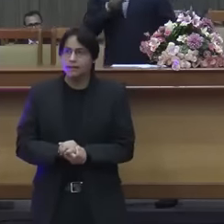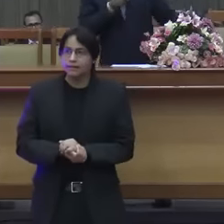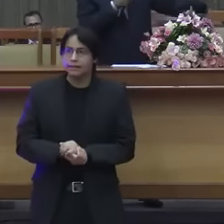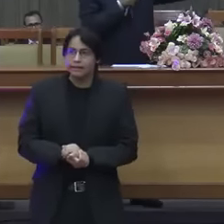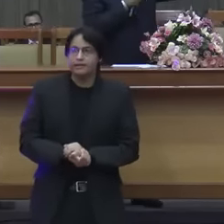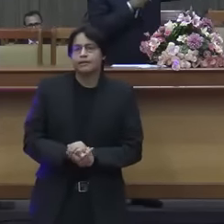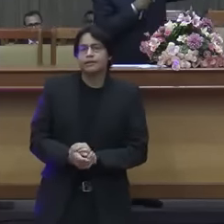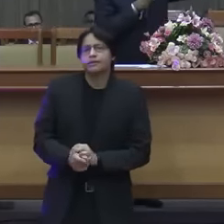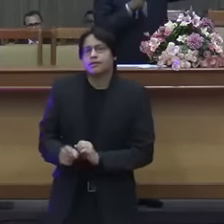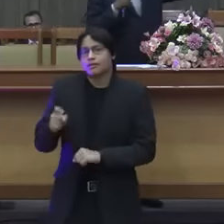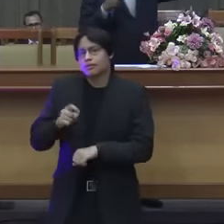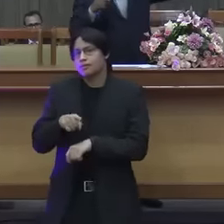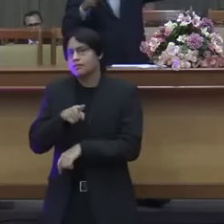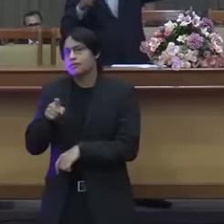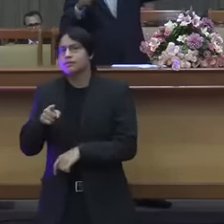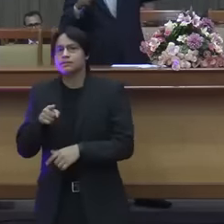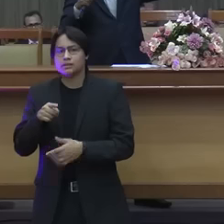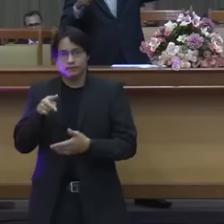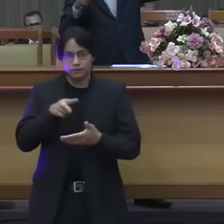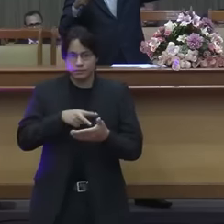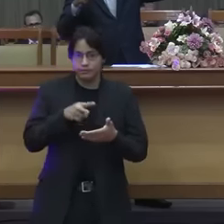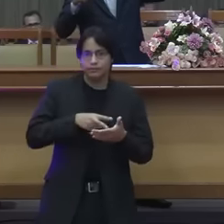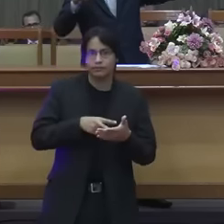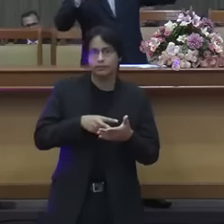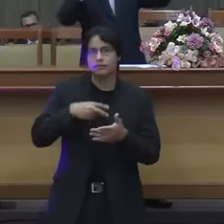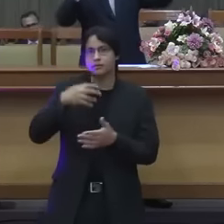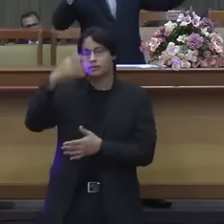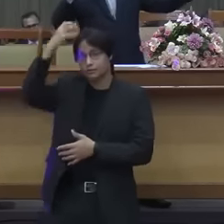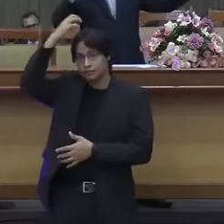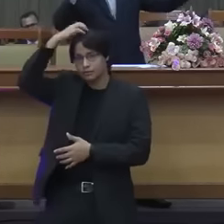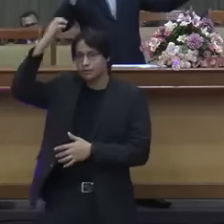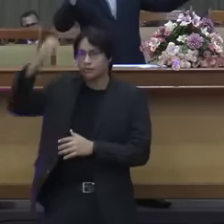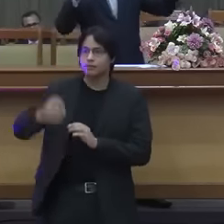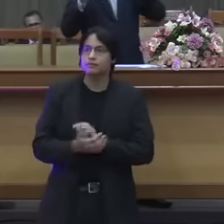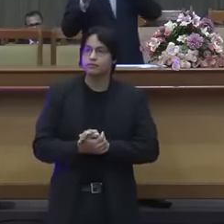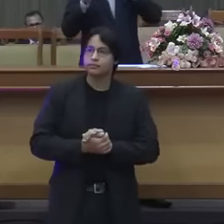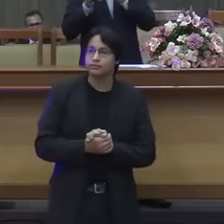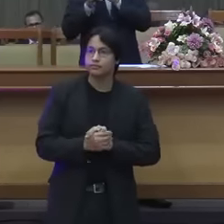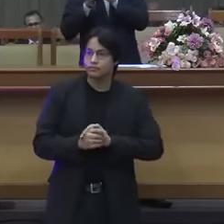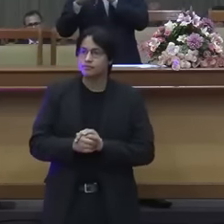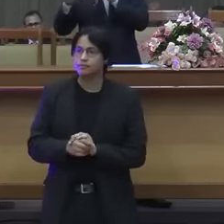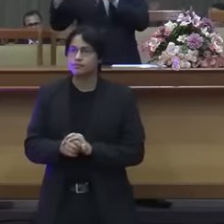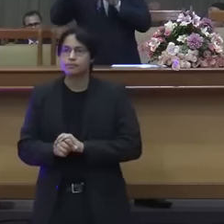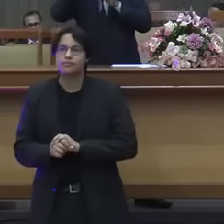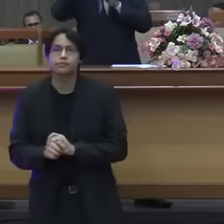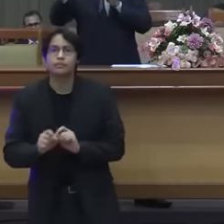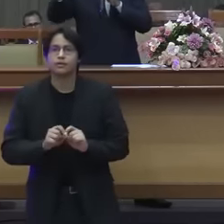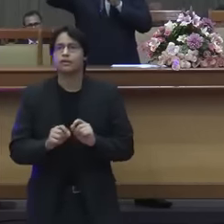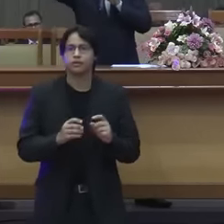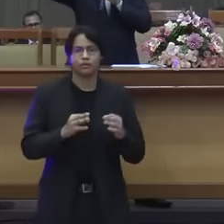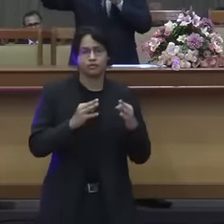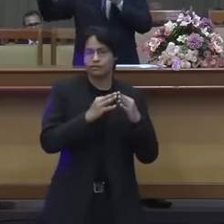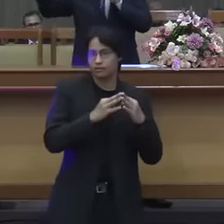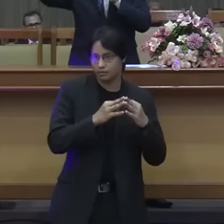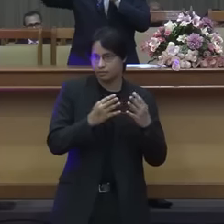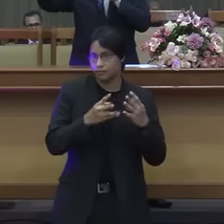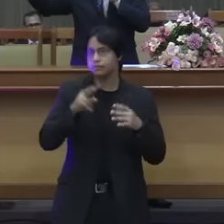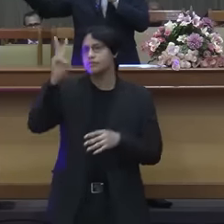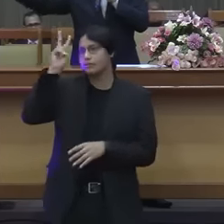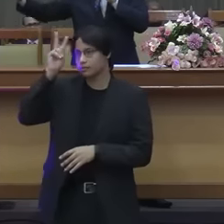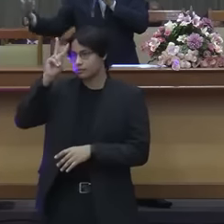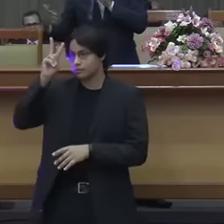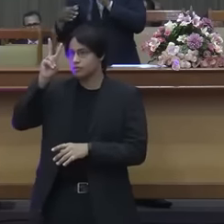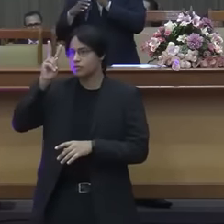quando você lê 1º reis 8, 27 Deus diz nem o templo o templo irmão era muito lindo vocês sabem o primeiro templo